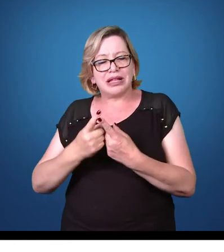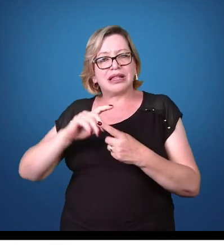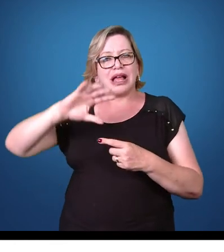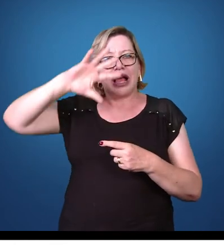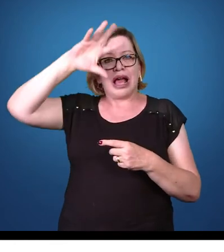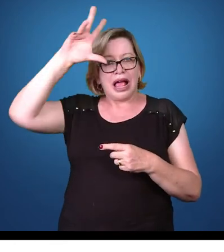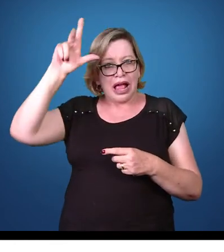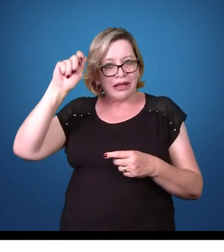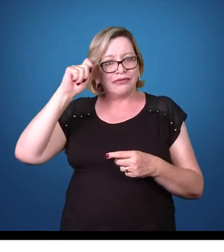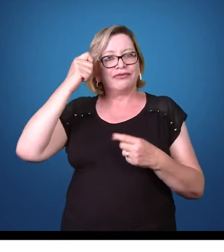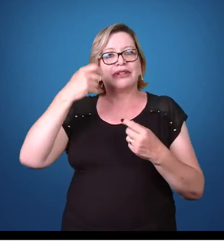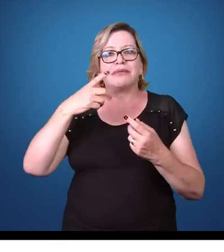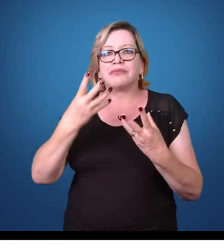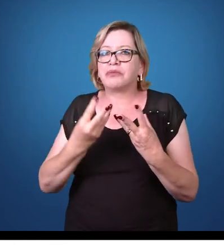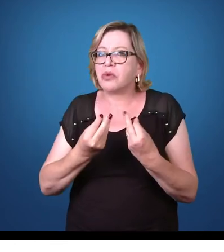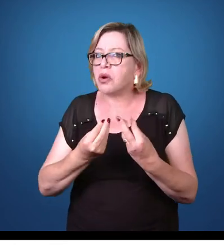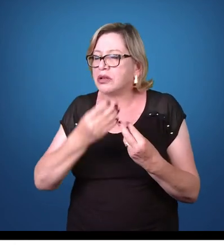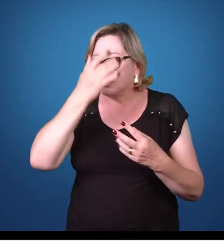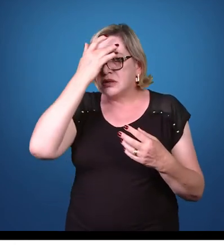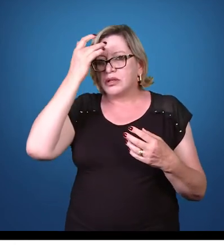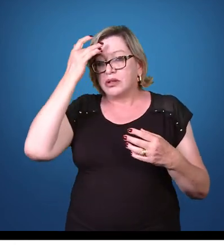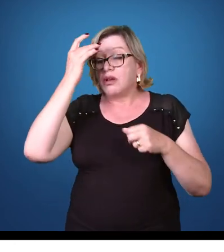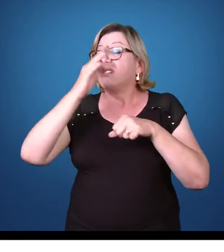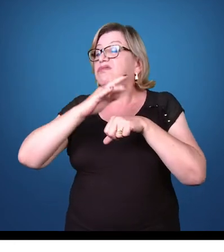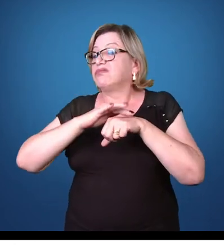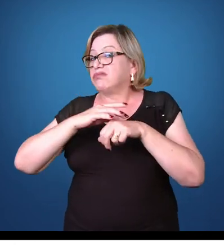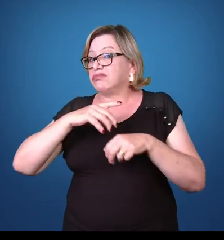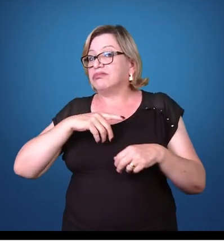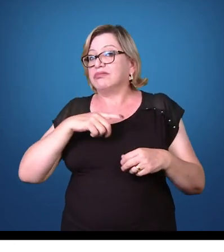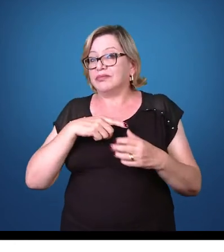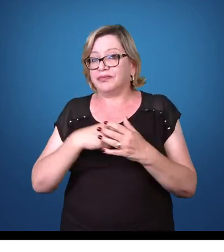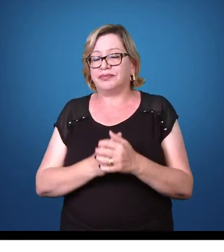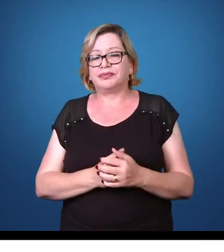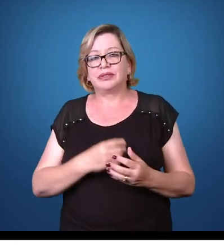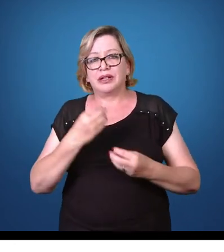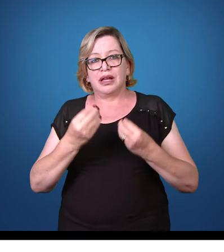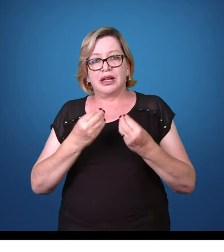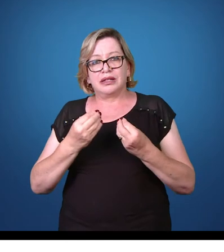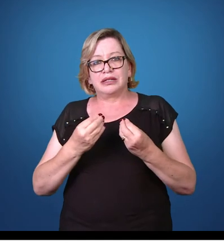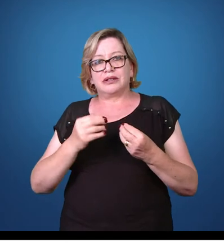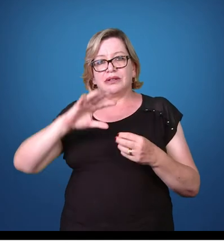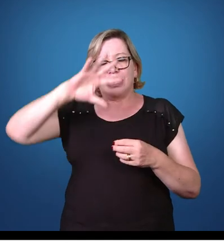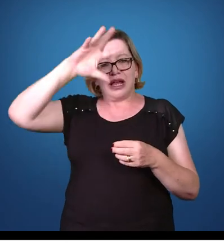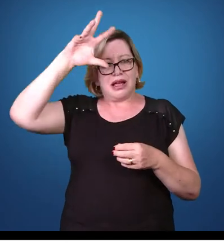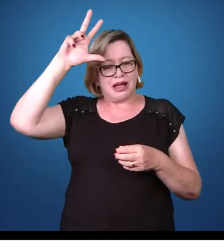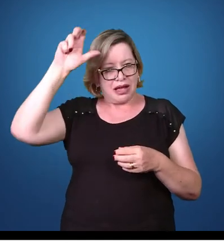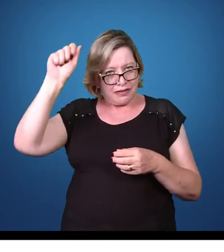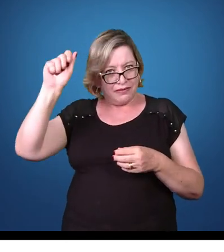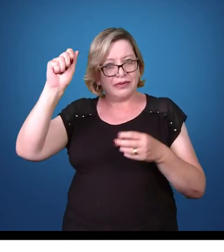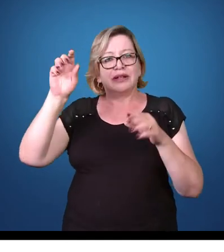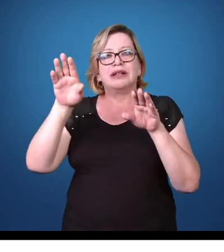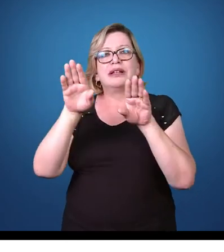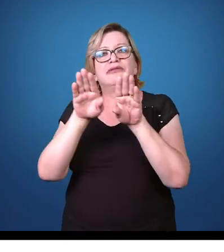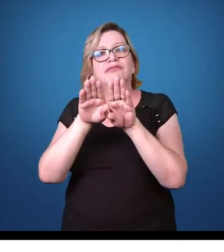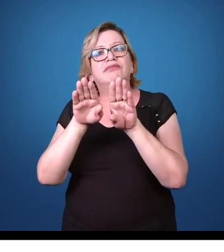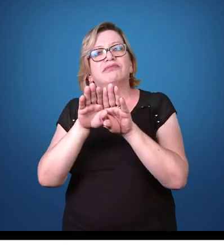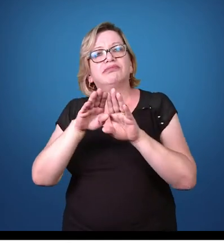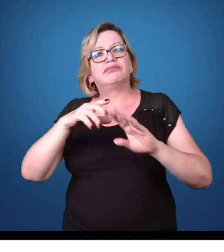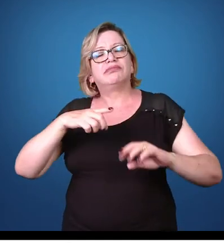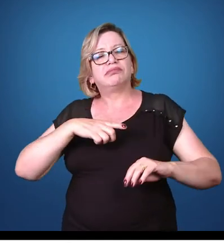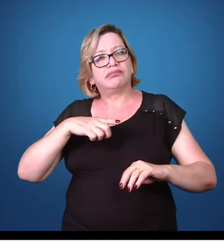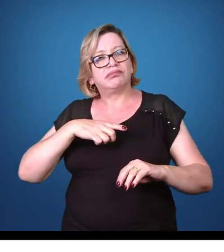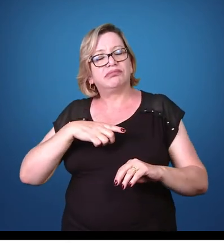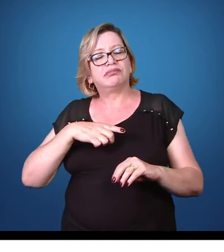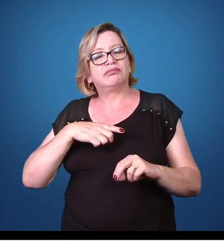aí do planeta. A malária, ela está presente em uma grande porção na África, nos países africanos, como